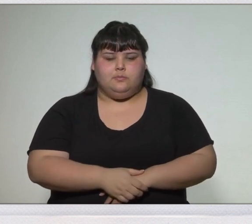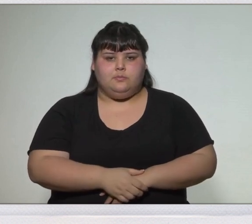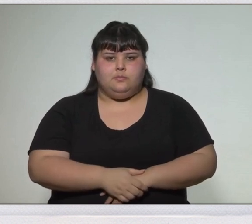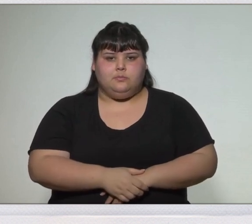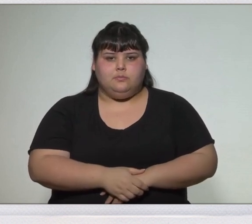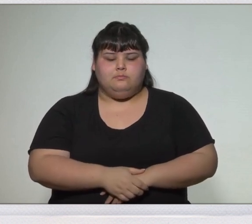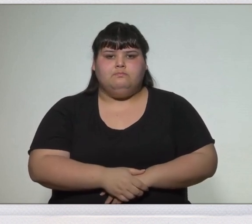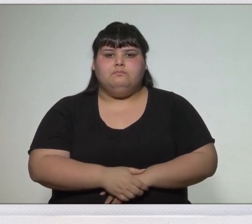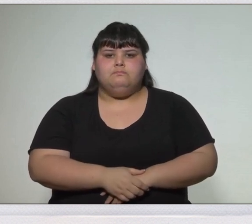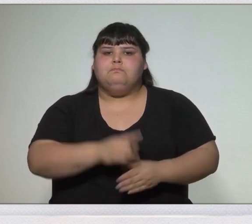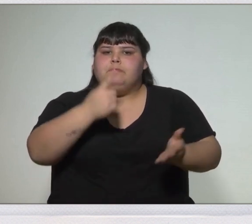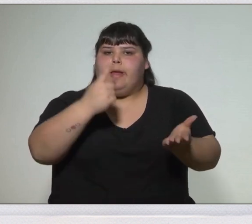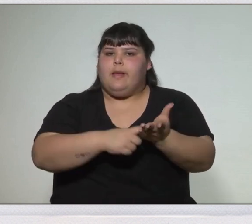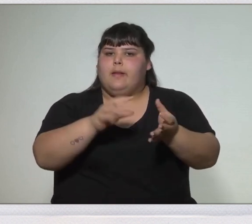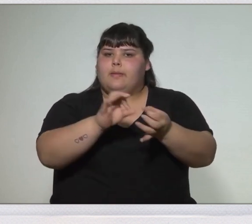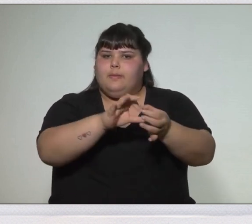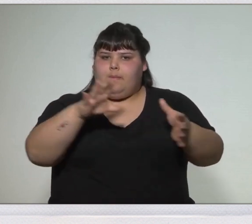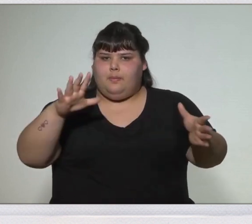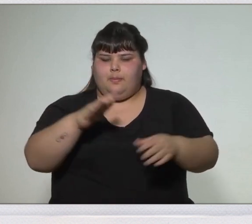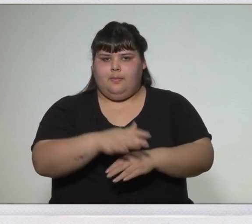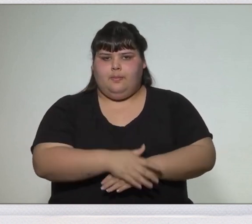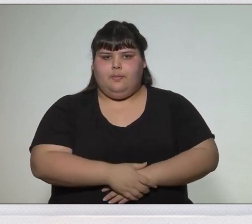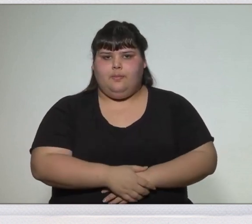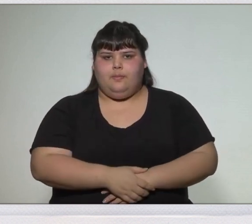Declaración de la Independencia